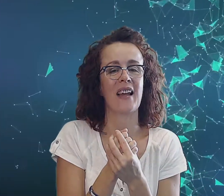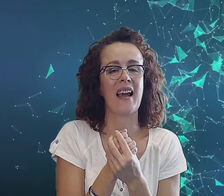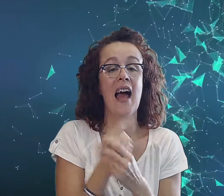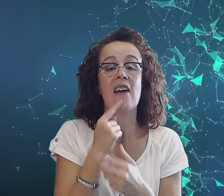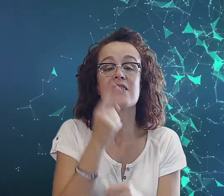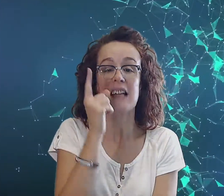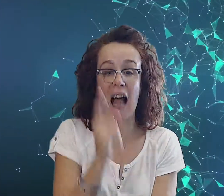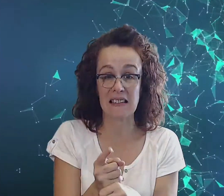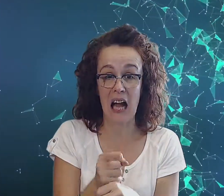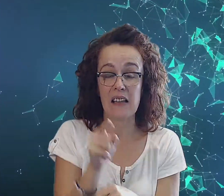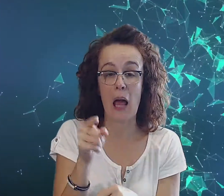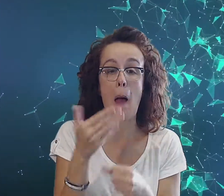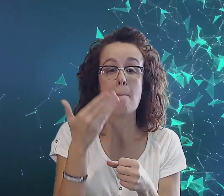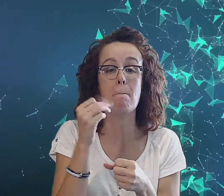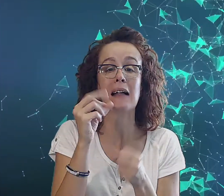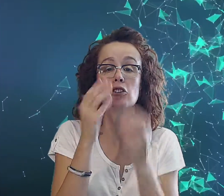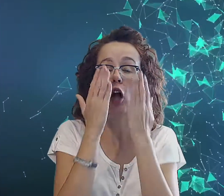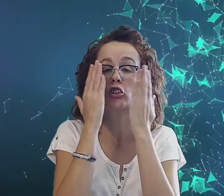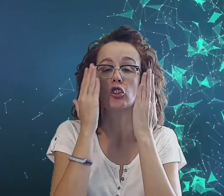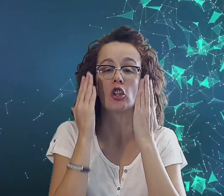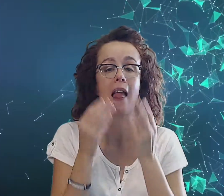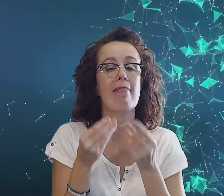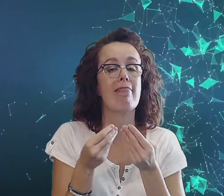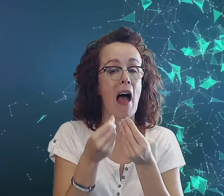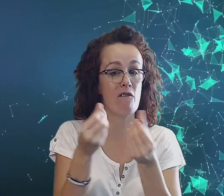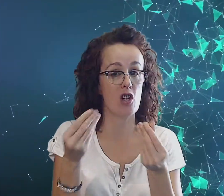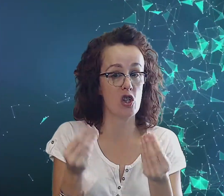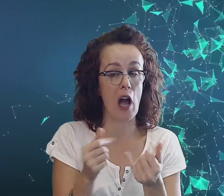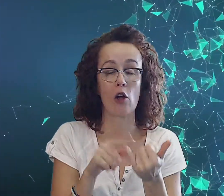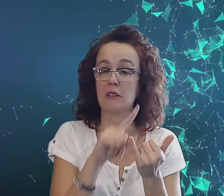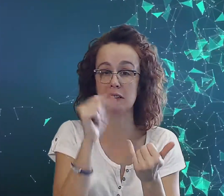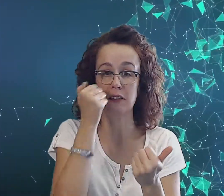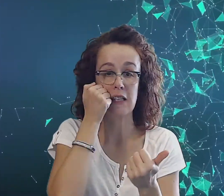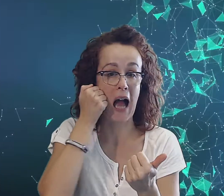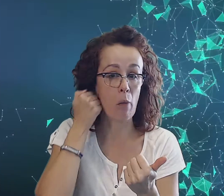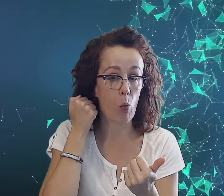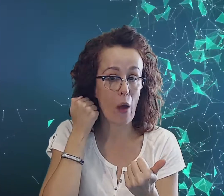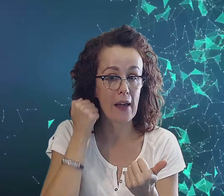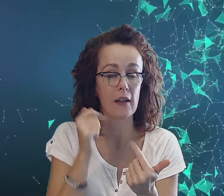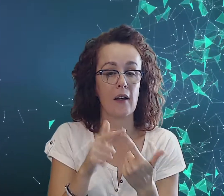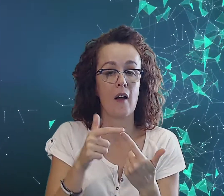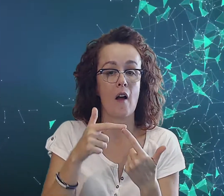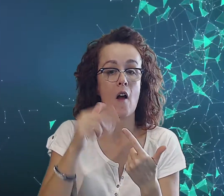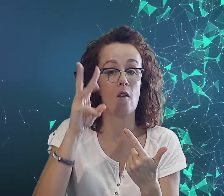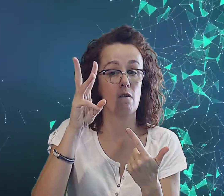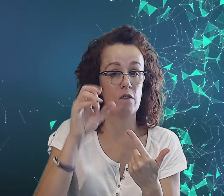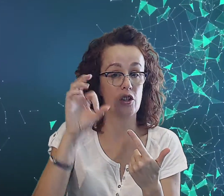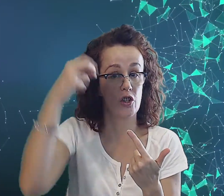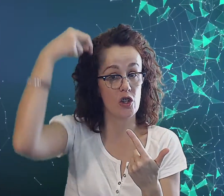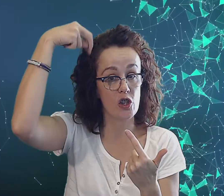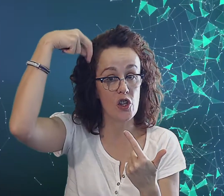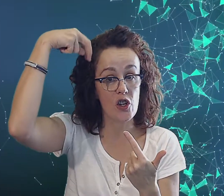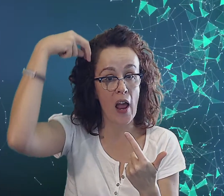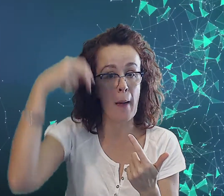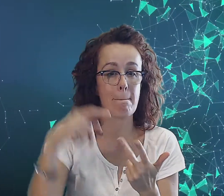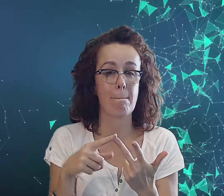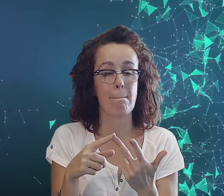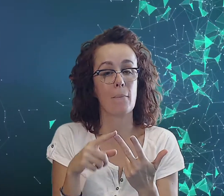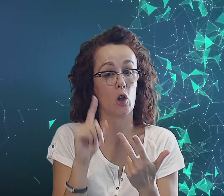Wskazane maseczki nawilżają z jabłek, wiśnie i